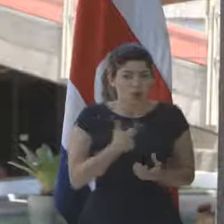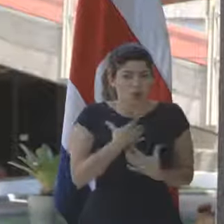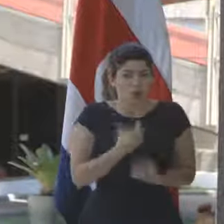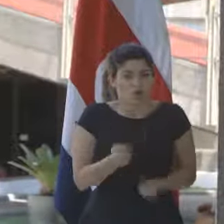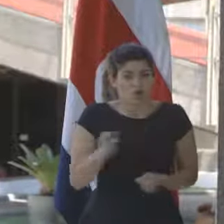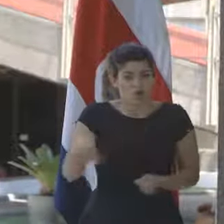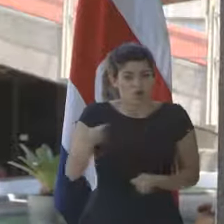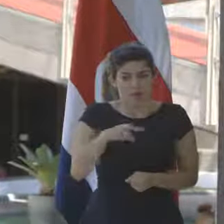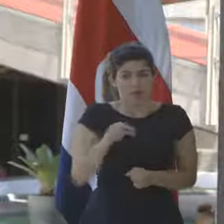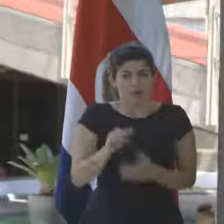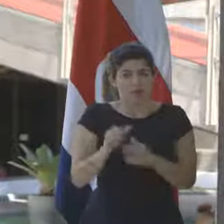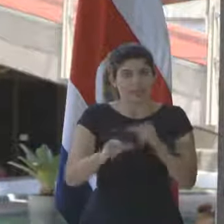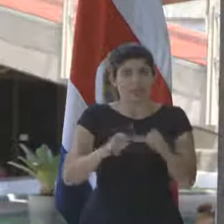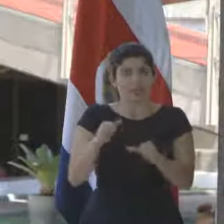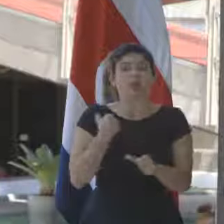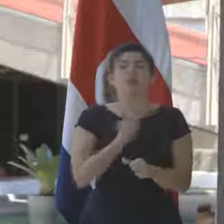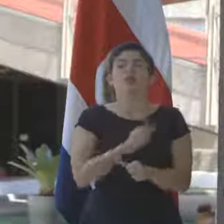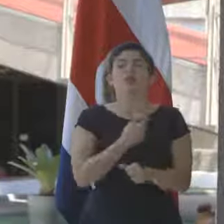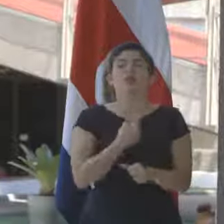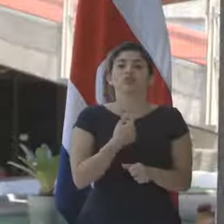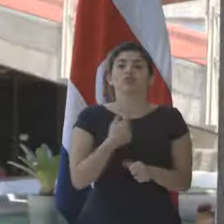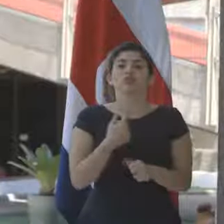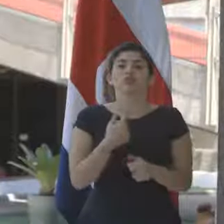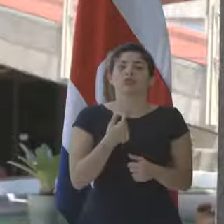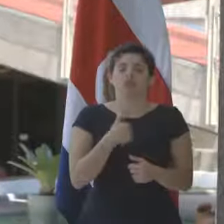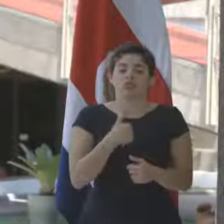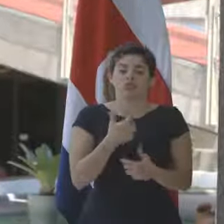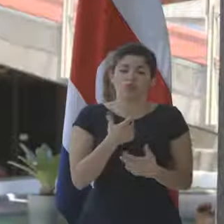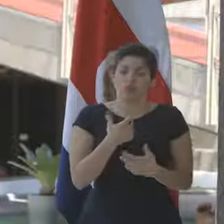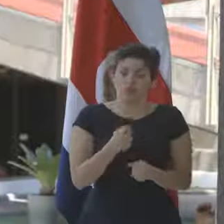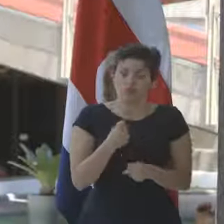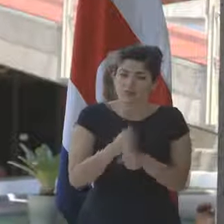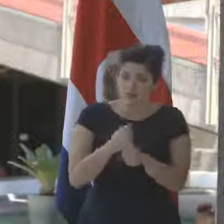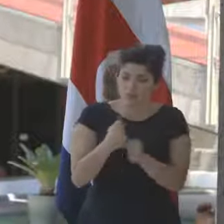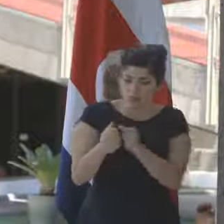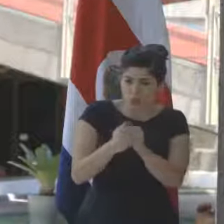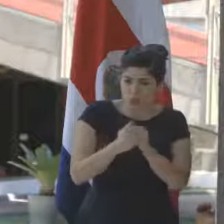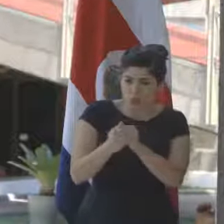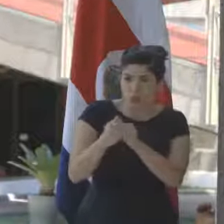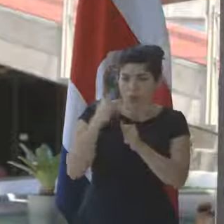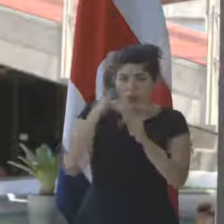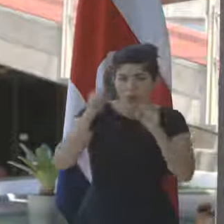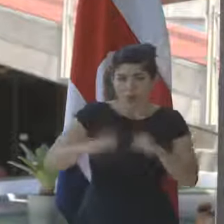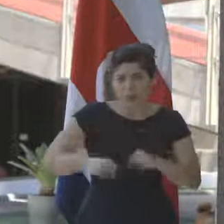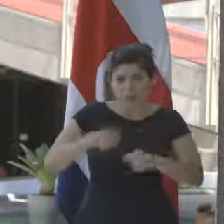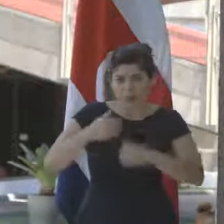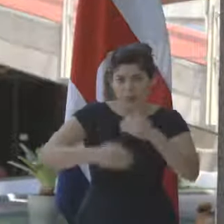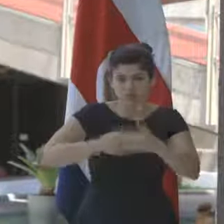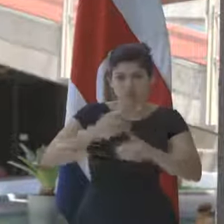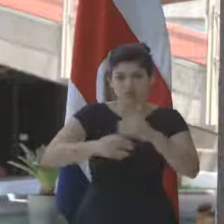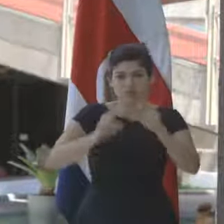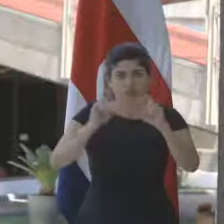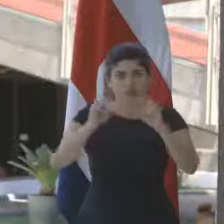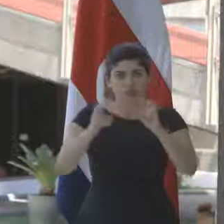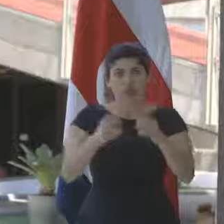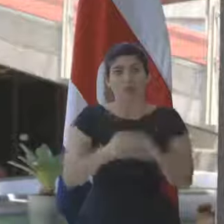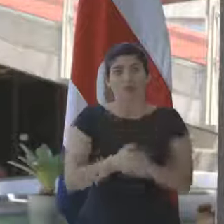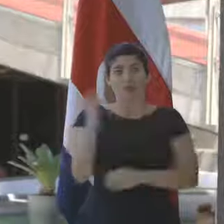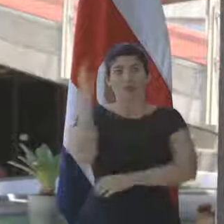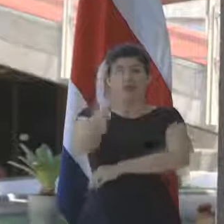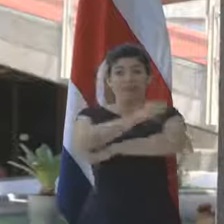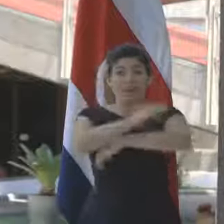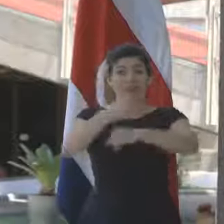con eso. Entonces yo cuento con que trabajemos en conjunto para llevar adelante esta materia. Un plazo